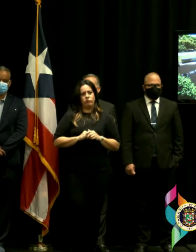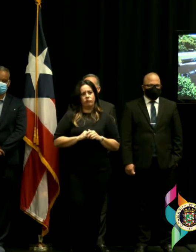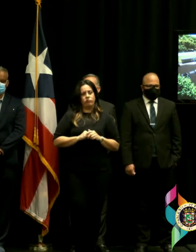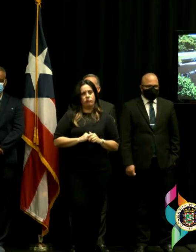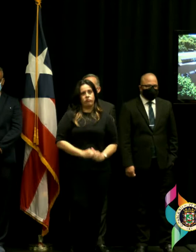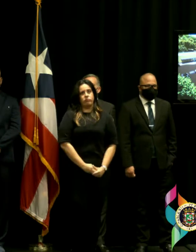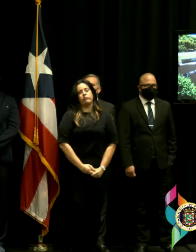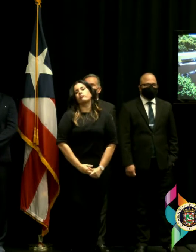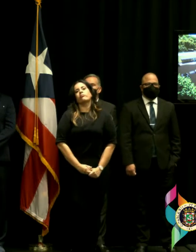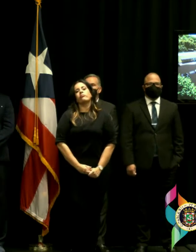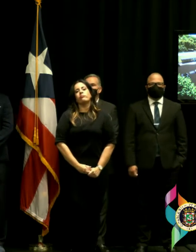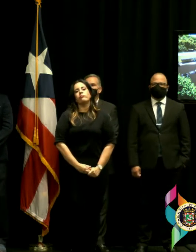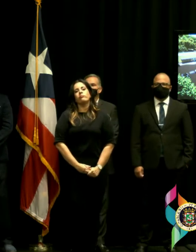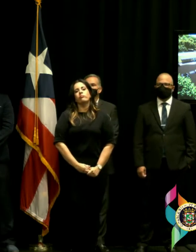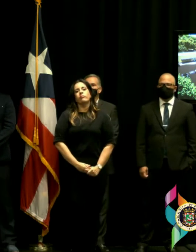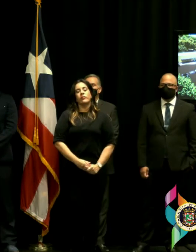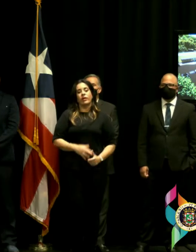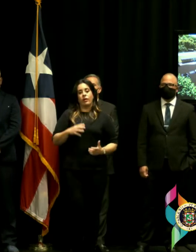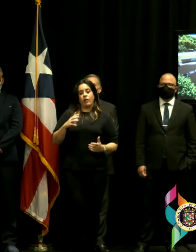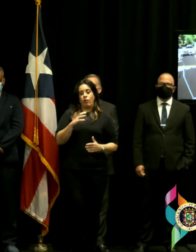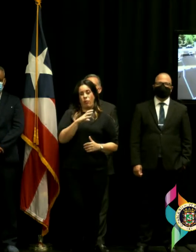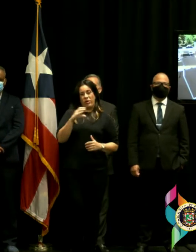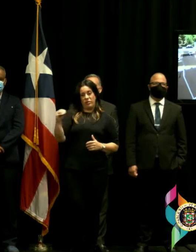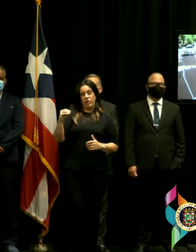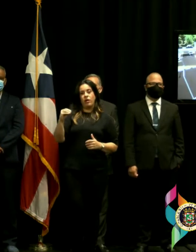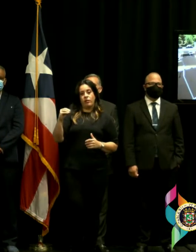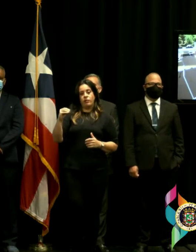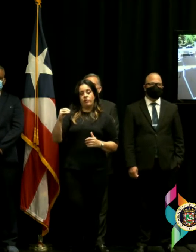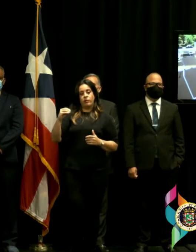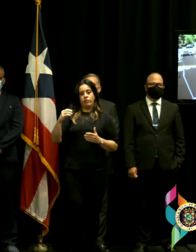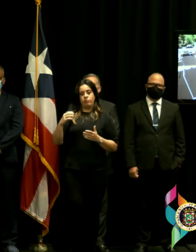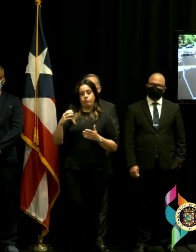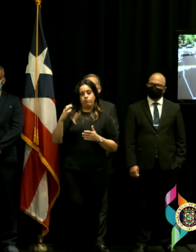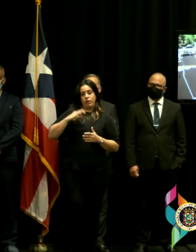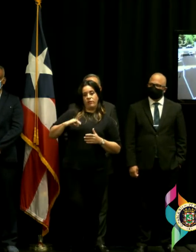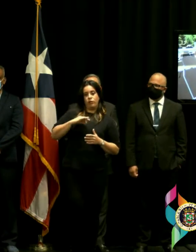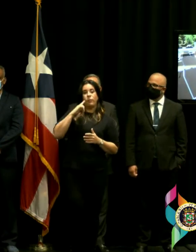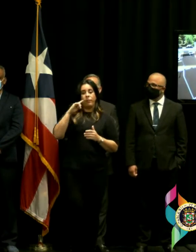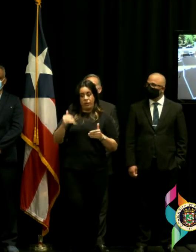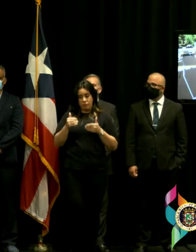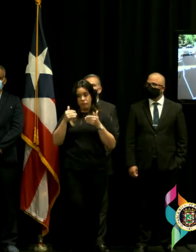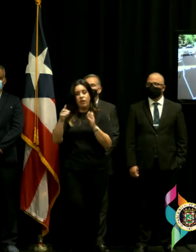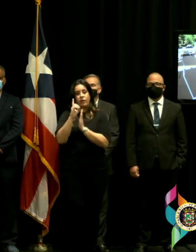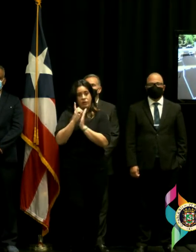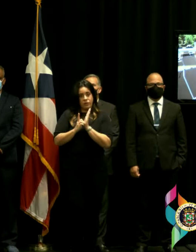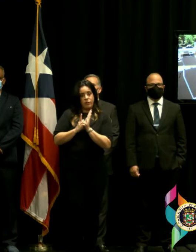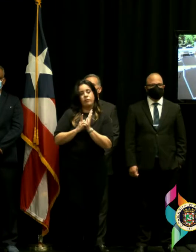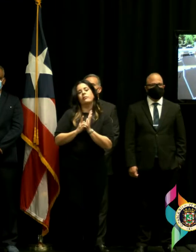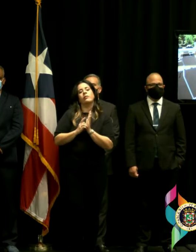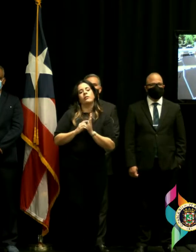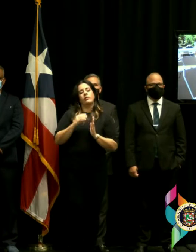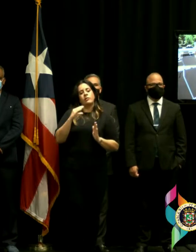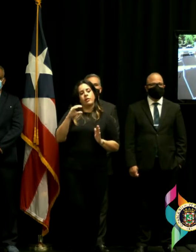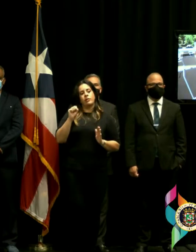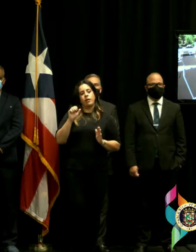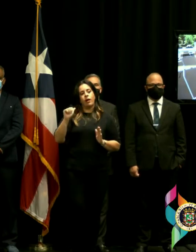la entidad agraciada luego del proceso competitivo para llevar a cabo este diseño fue CSA